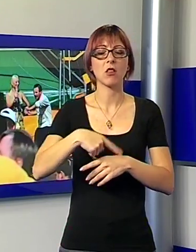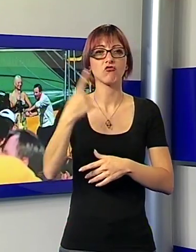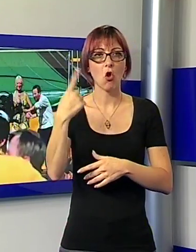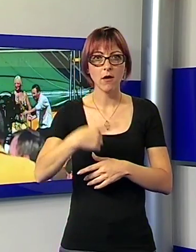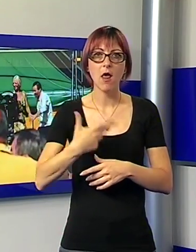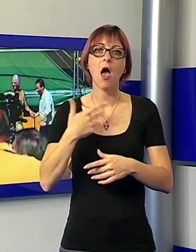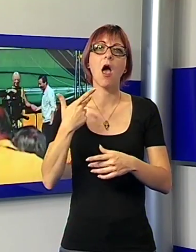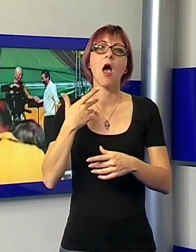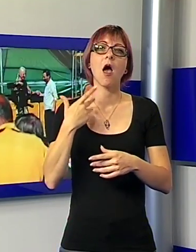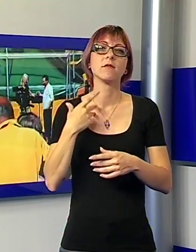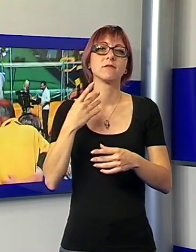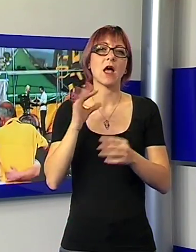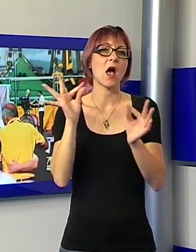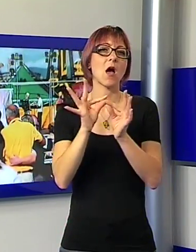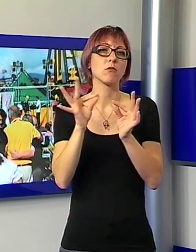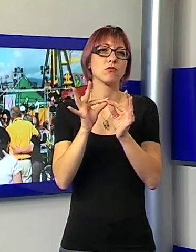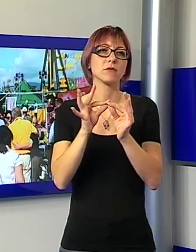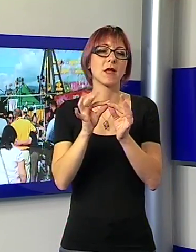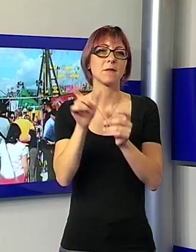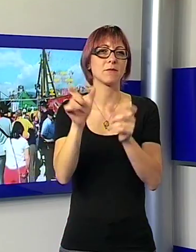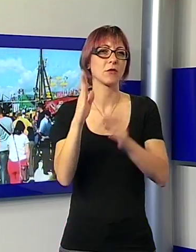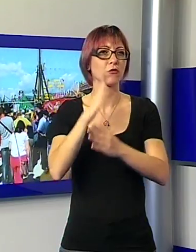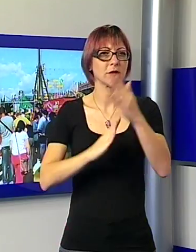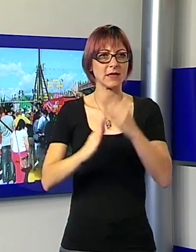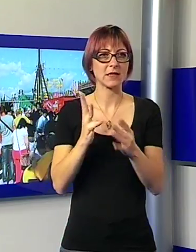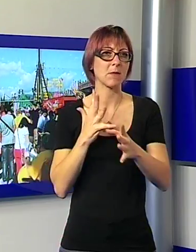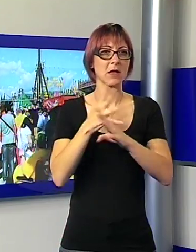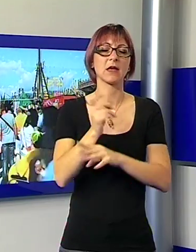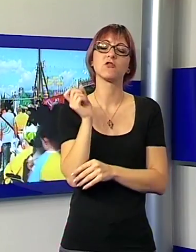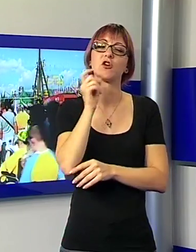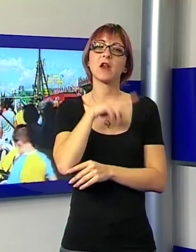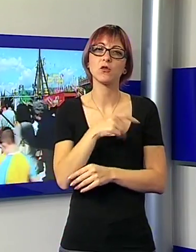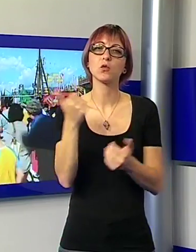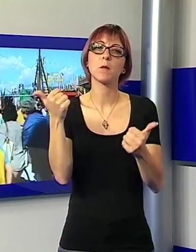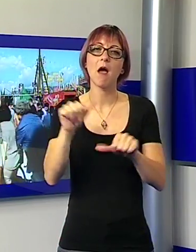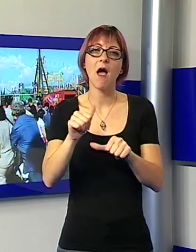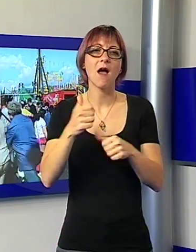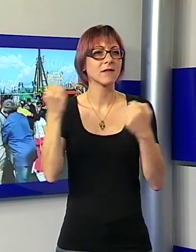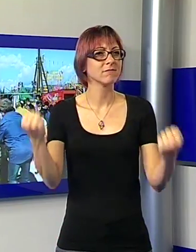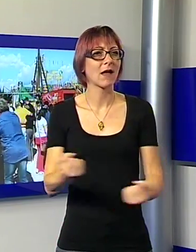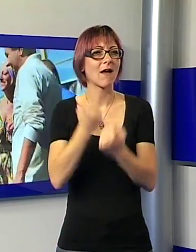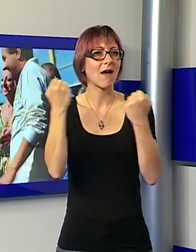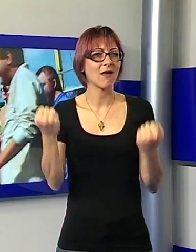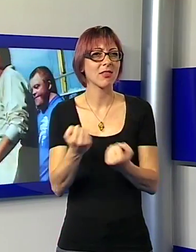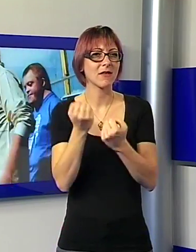con l'accesso gratuito alle attrazioni, ma anche con momenti di animazione nella stessa area spettacoli del Luna Park di Lucca.